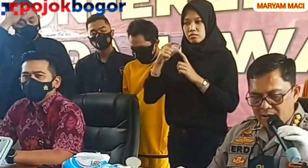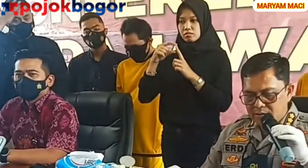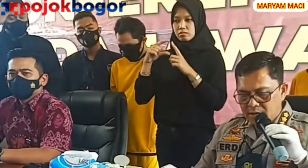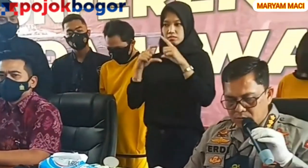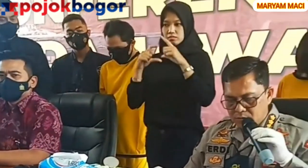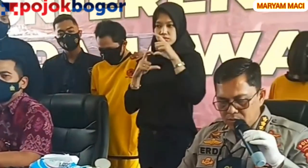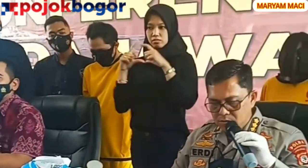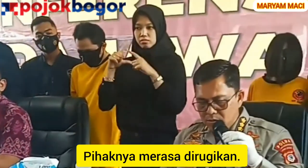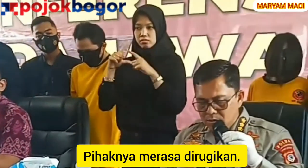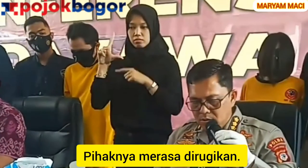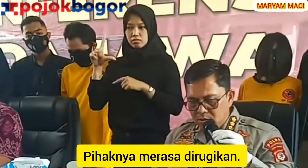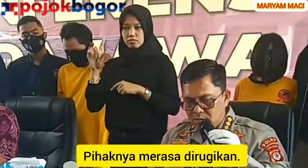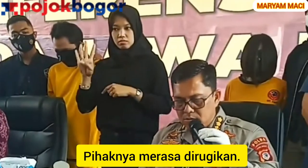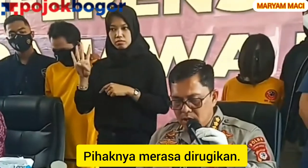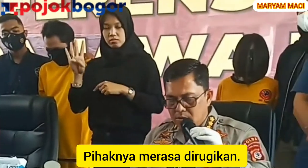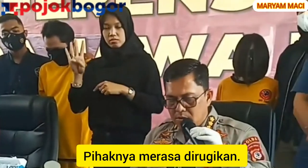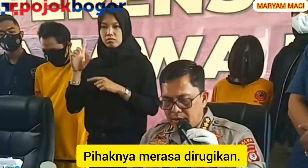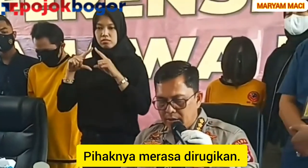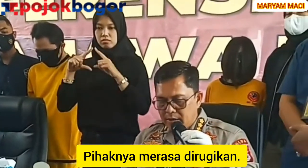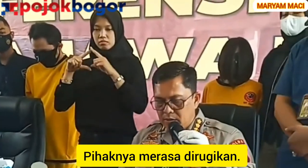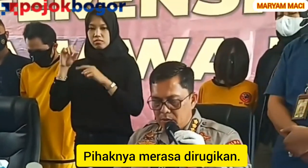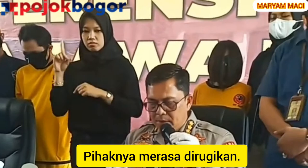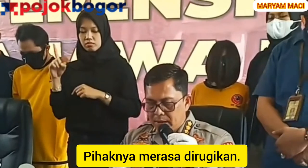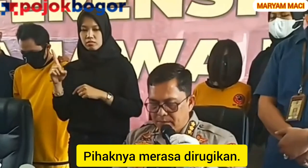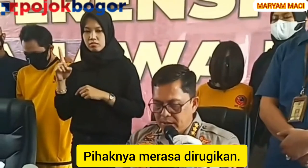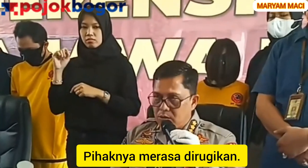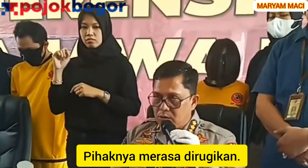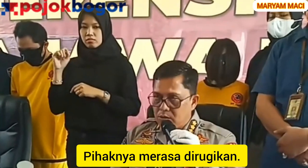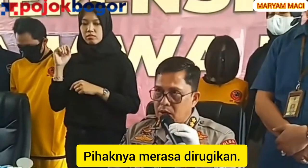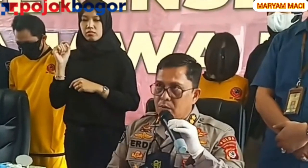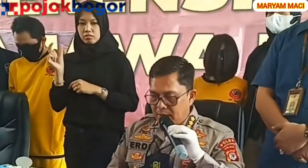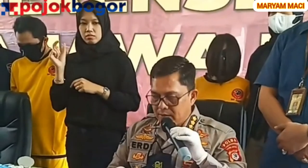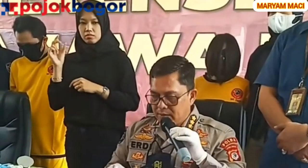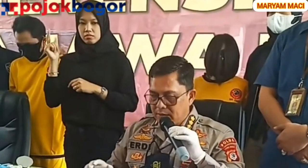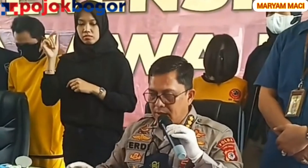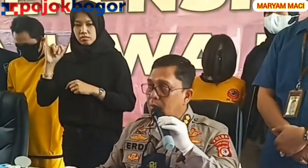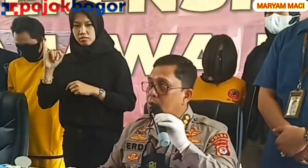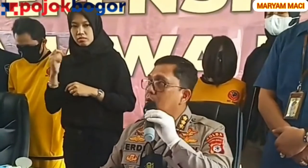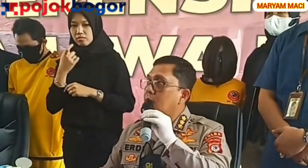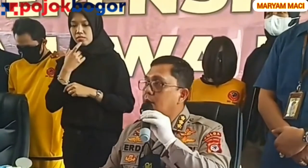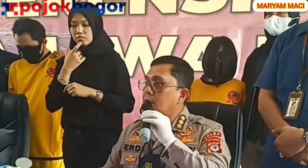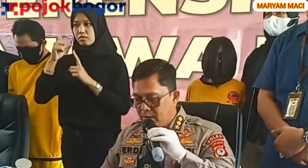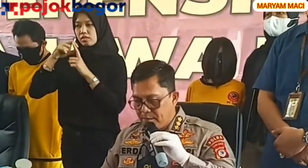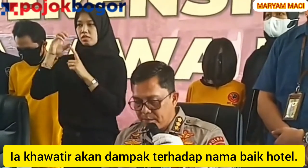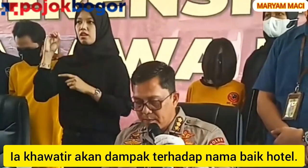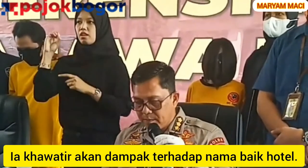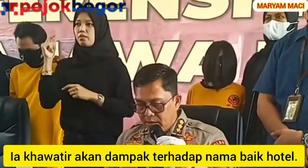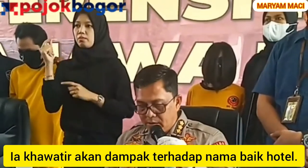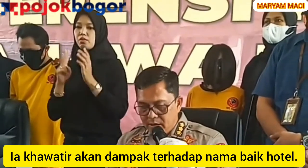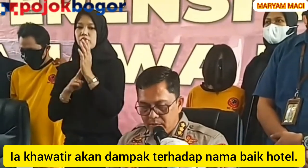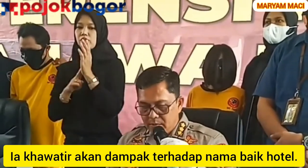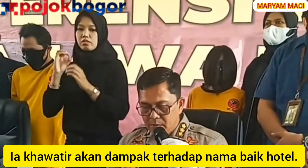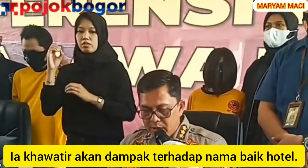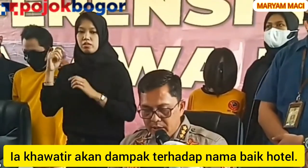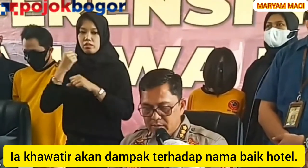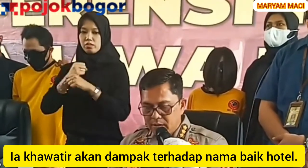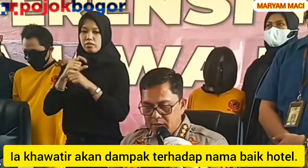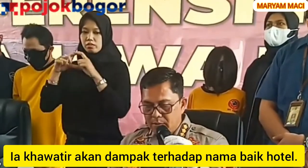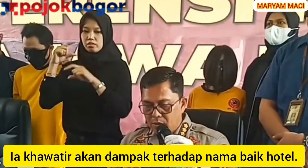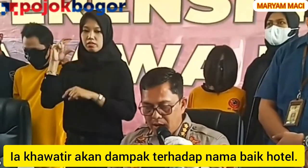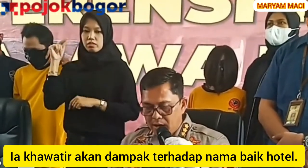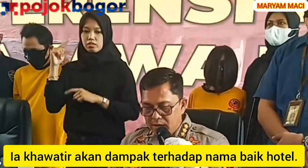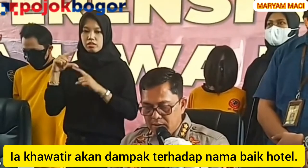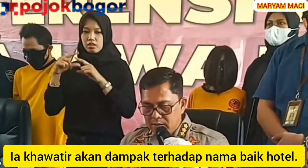ayat 1 undang-undang ergi nomor 44 tahun 2008 tentang pornografi yang berbunyi